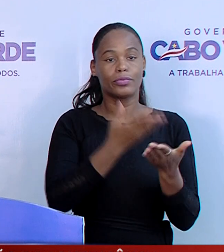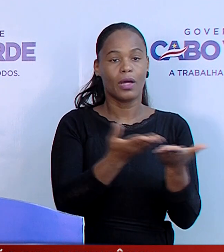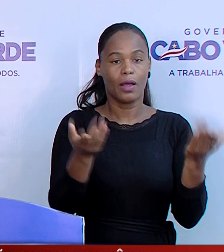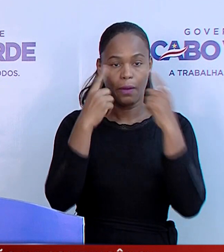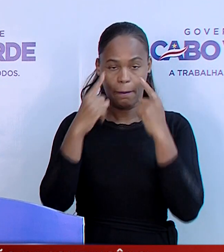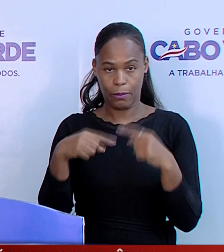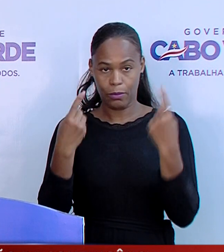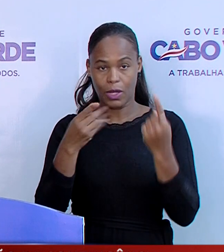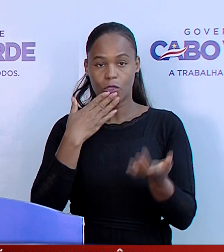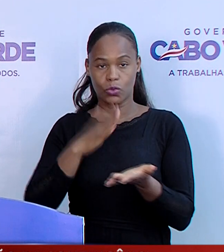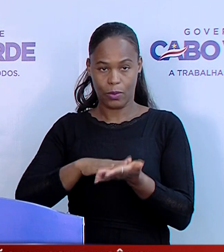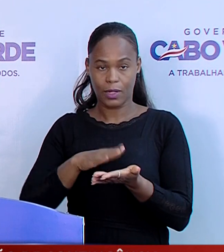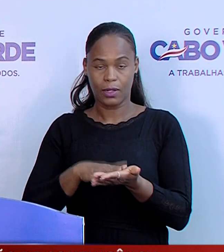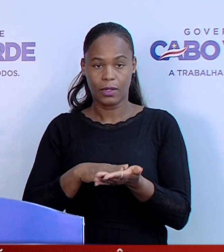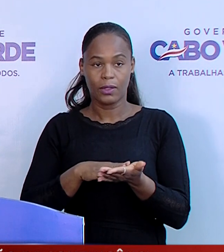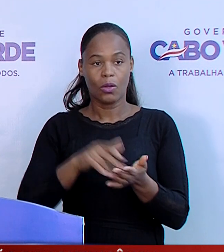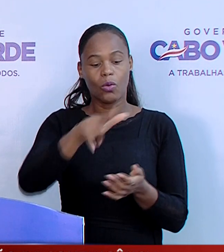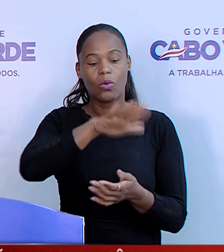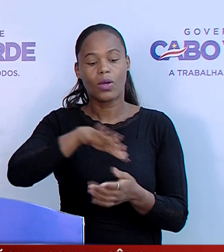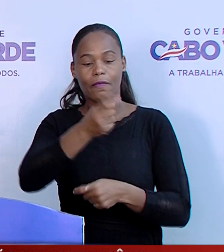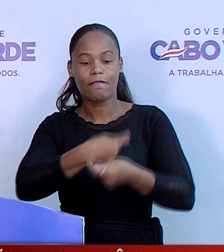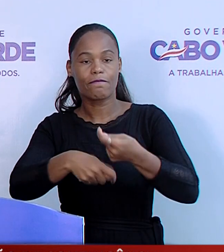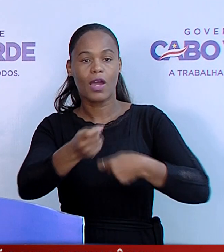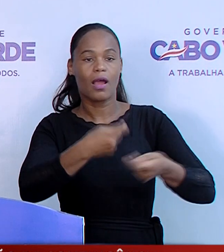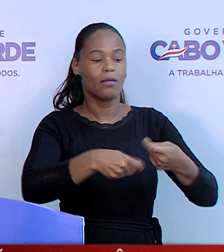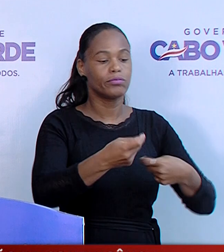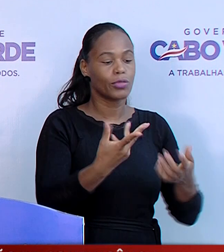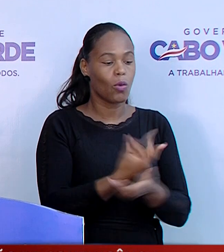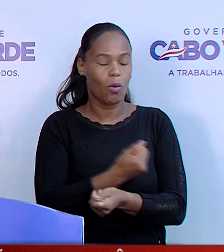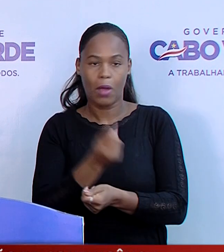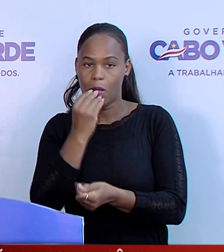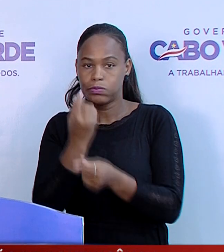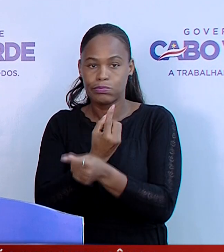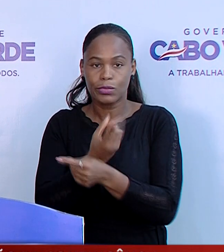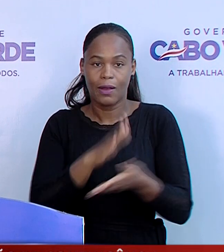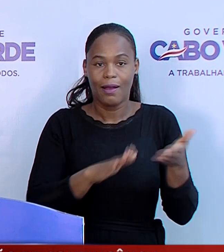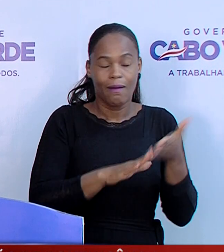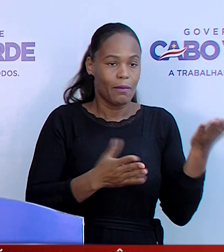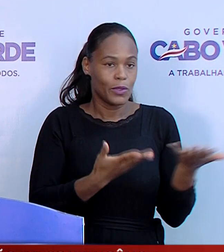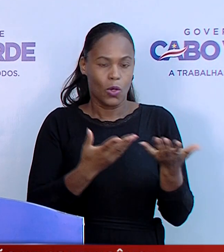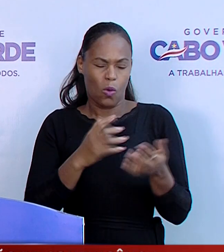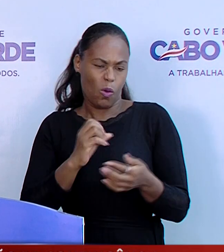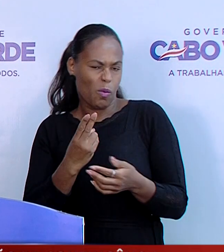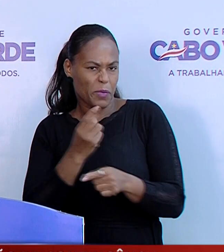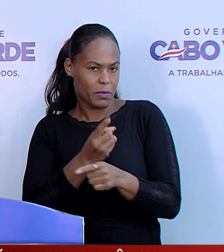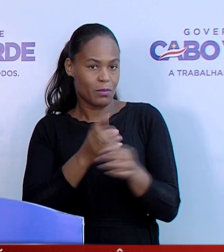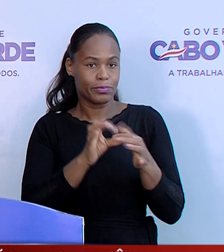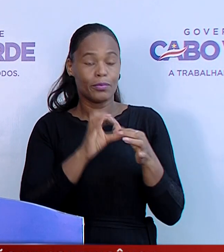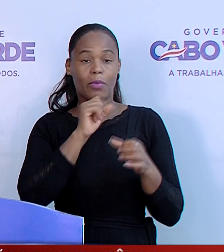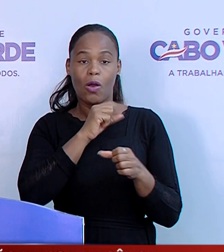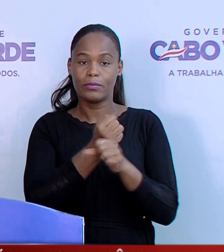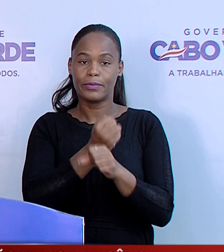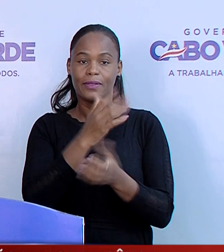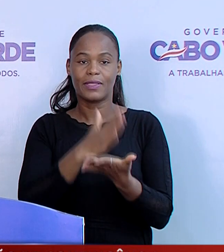público em restaurantes, locais de venda ou consumo de refeições rápidas e similares podem funcionar